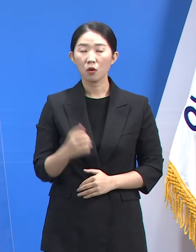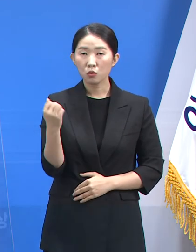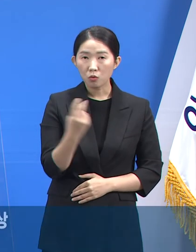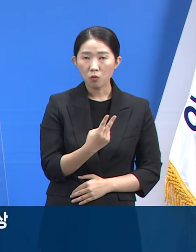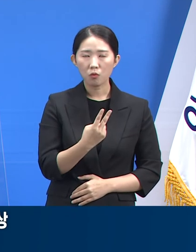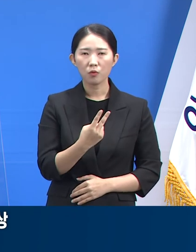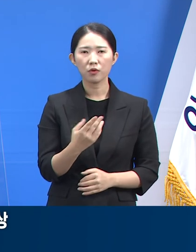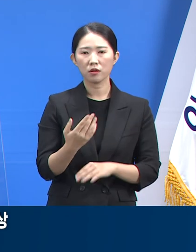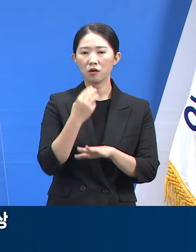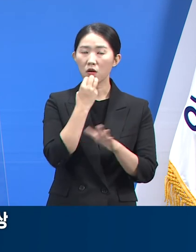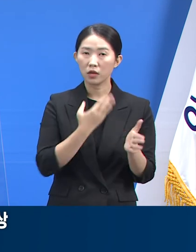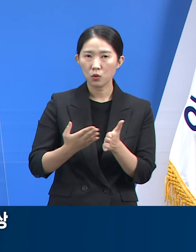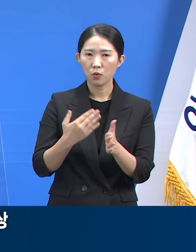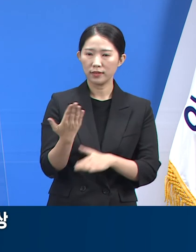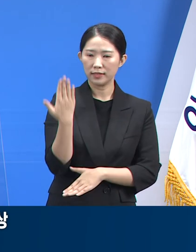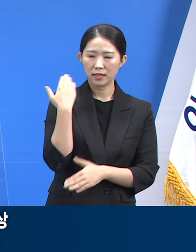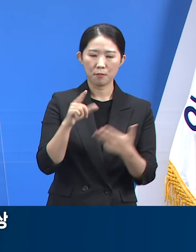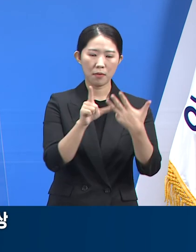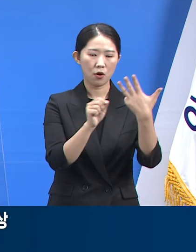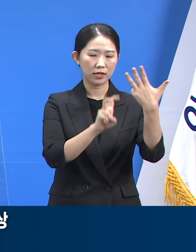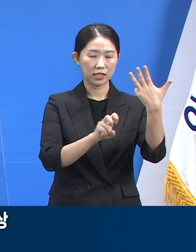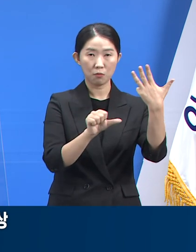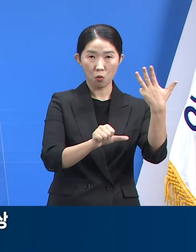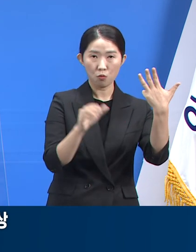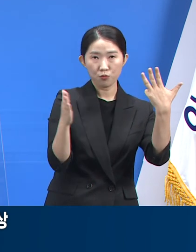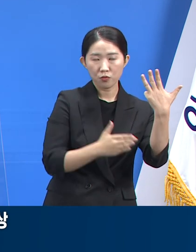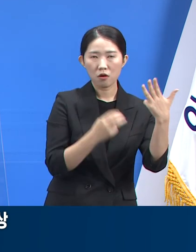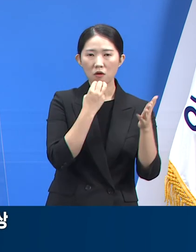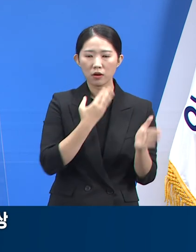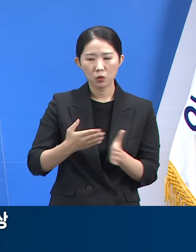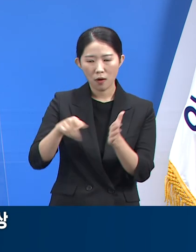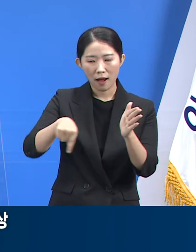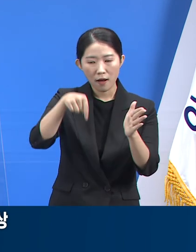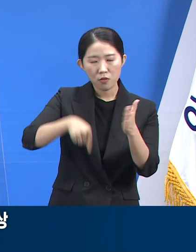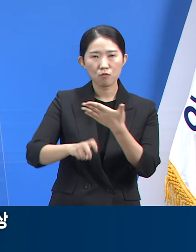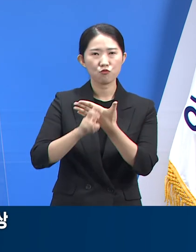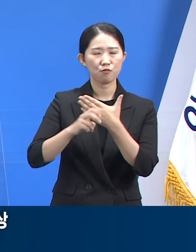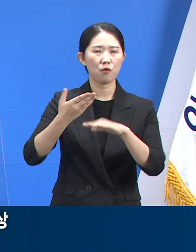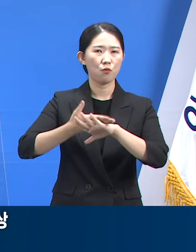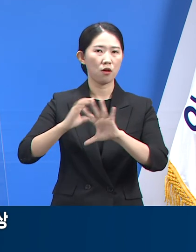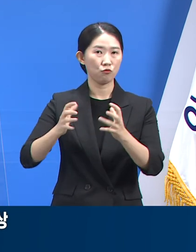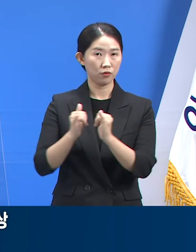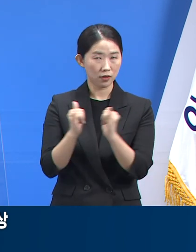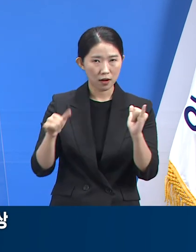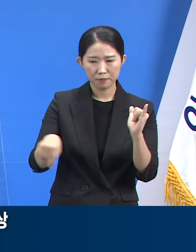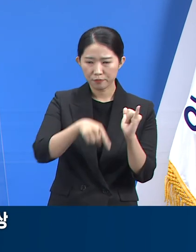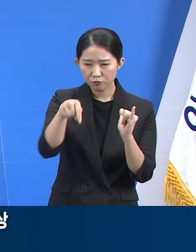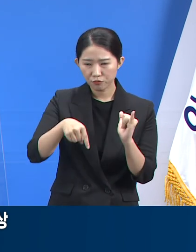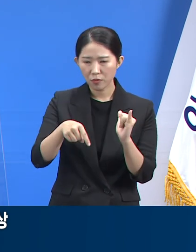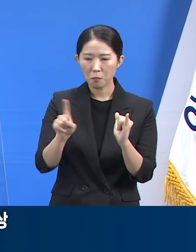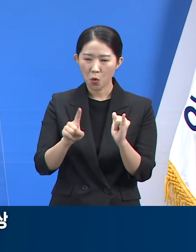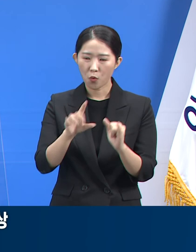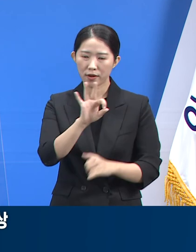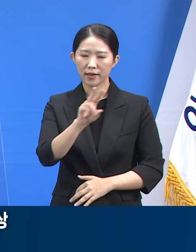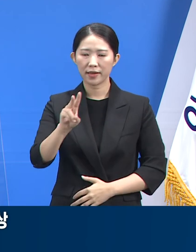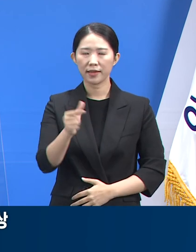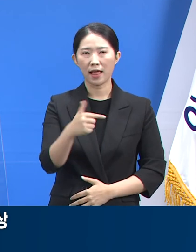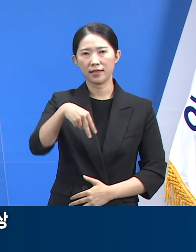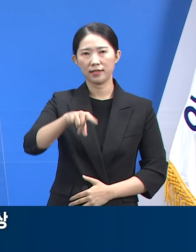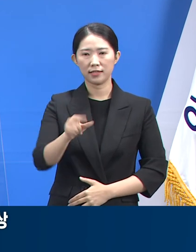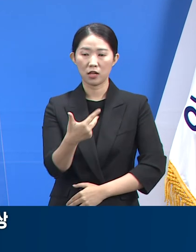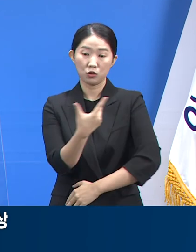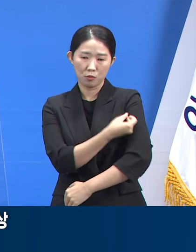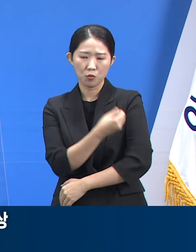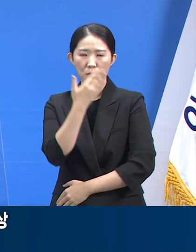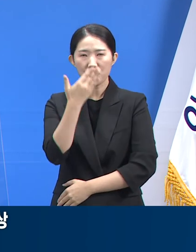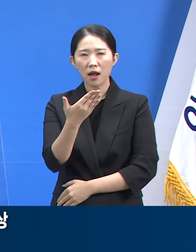경기도는 지난 25월부터 도내 미등록 외국인, 외국인 노동자 등을 대상으로 난센자율접종을 실시하고 있으며